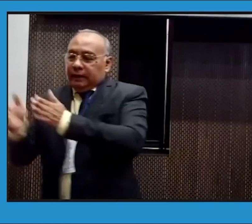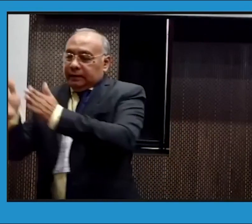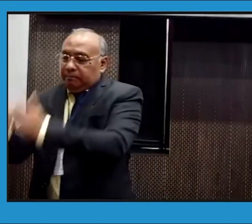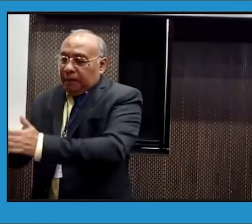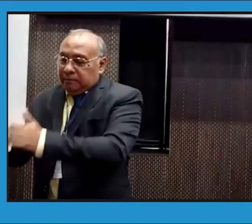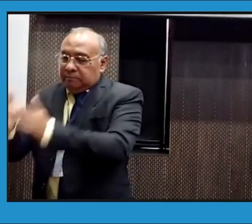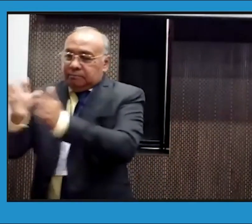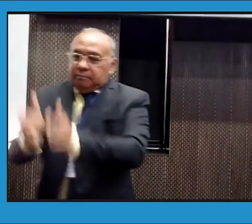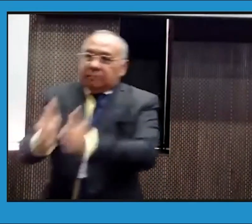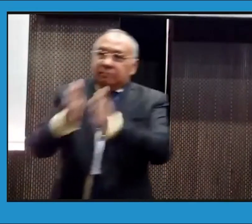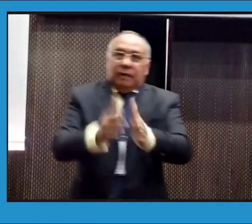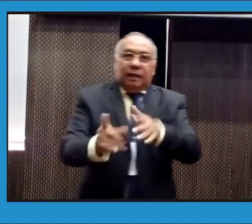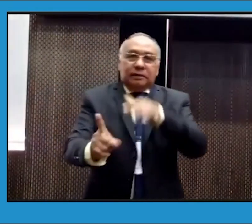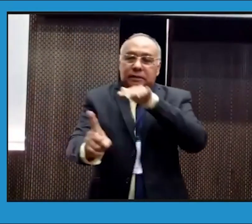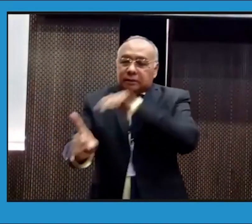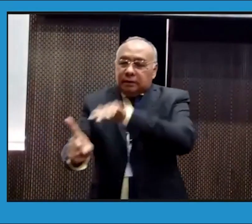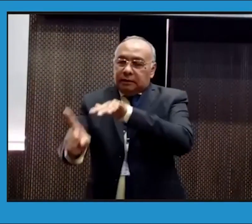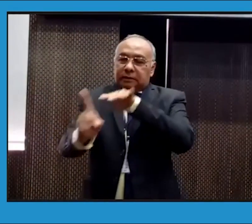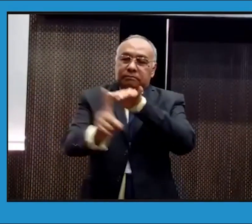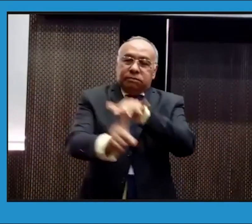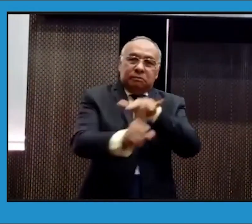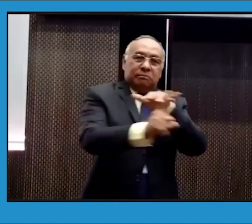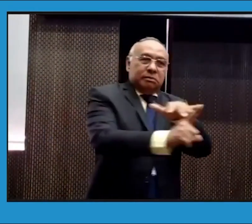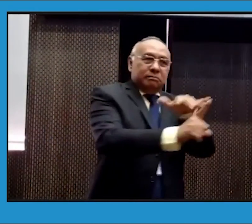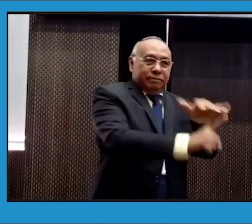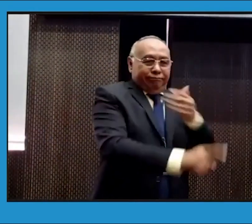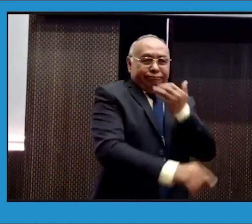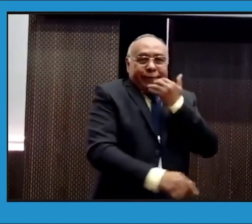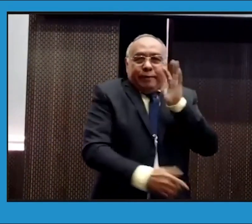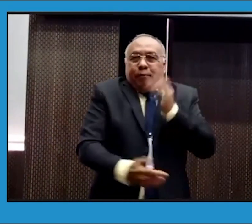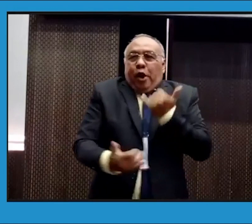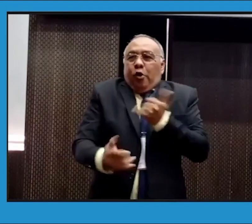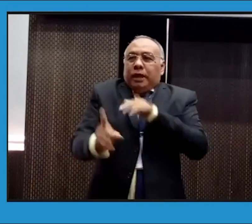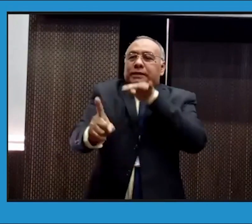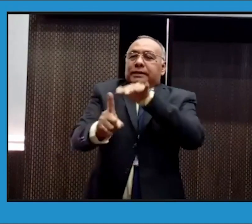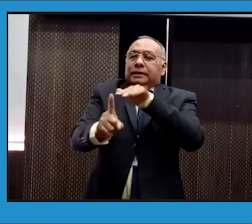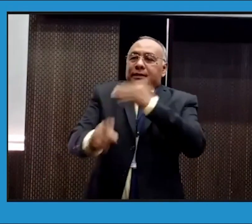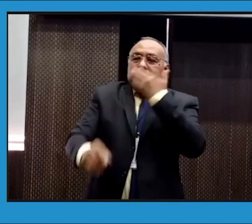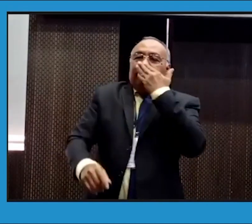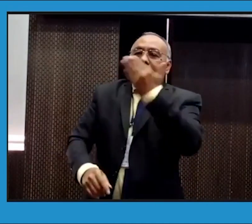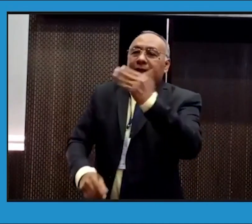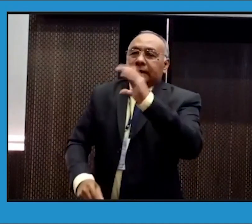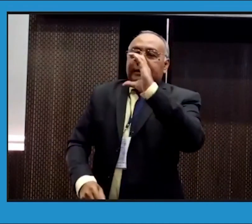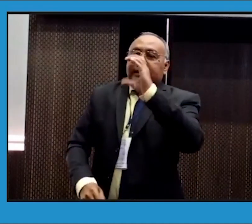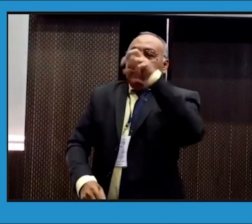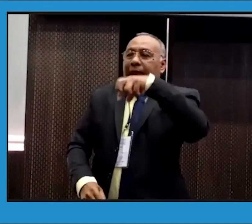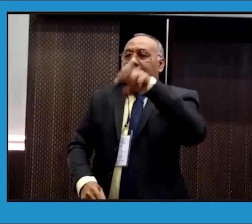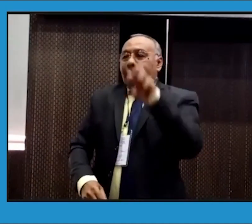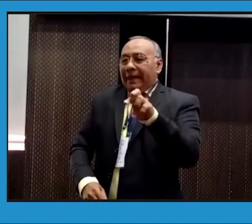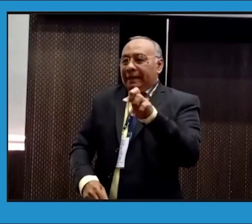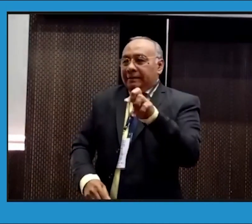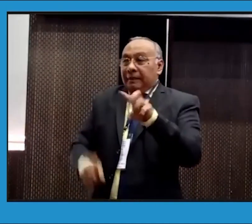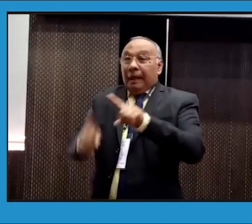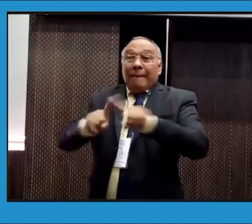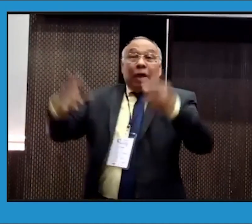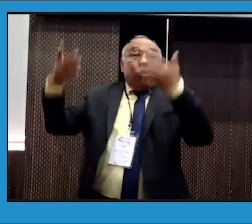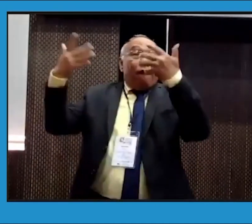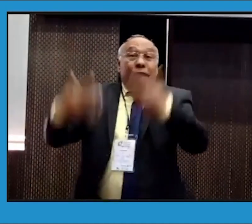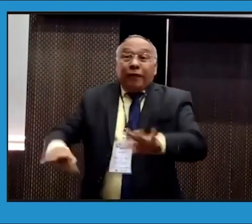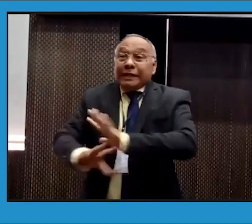hacer incidencia en las diferentes etapas, en las diferentes etapas del Plan de Desarrollo. Por ejemplo, estar frente al CNP,